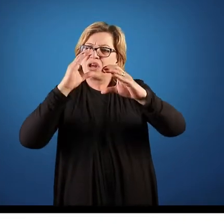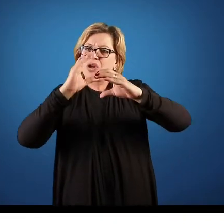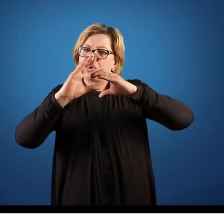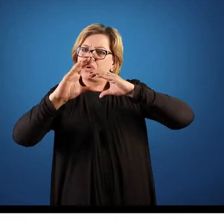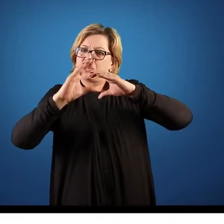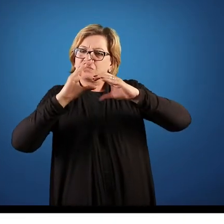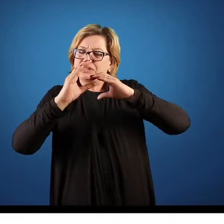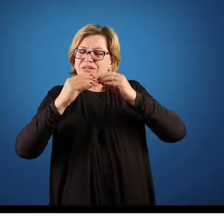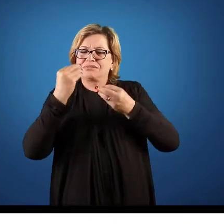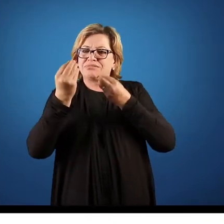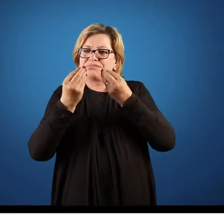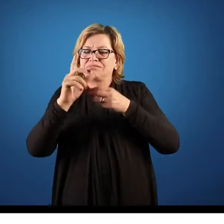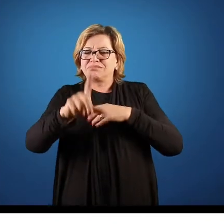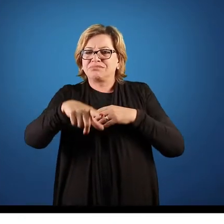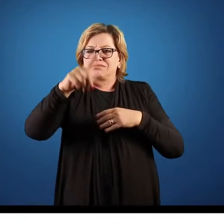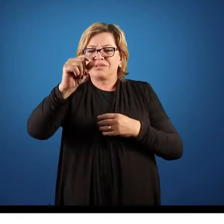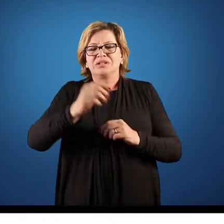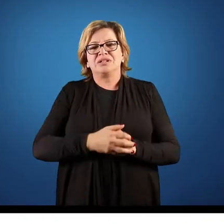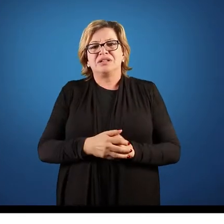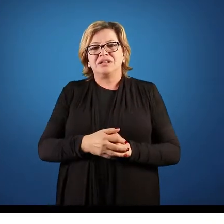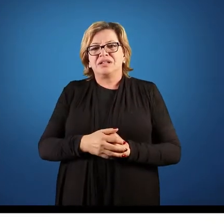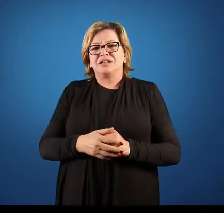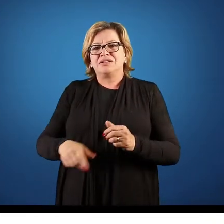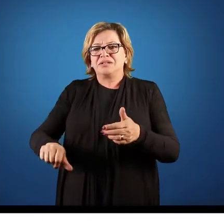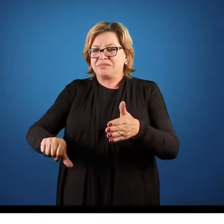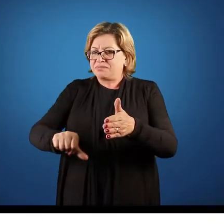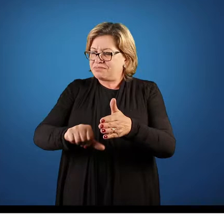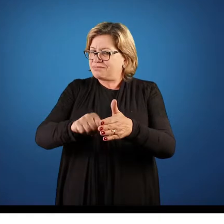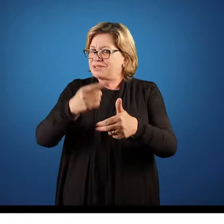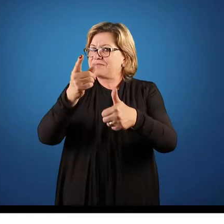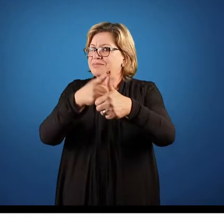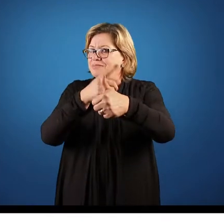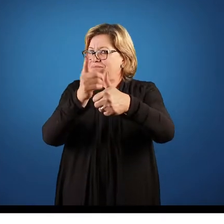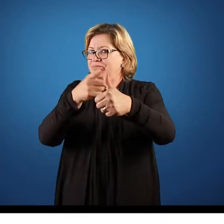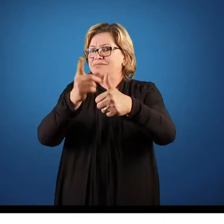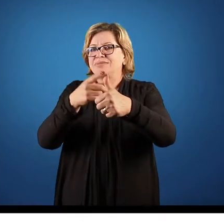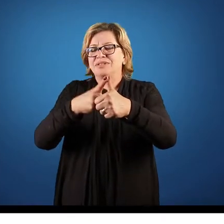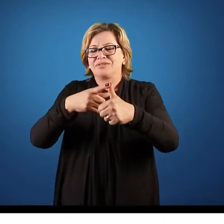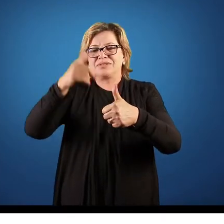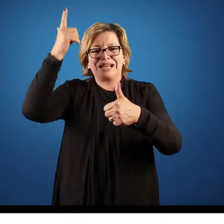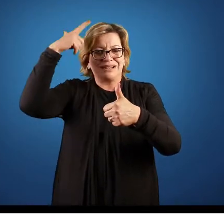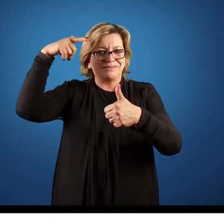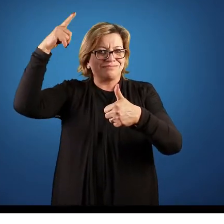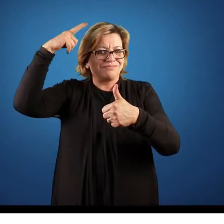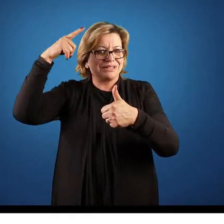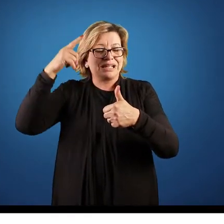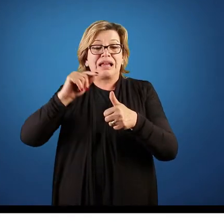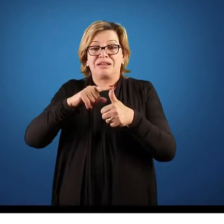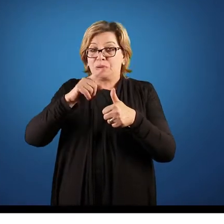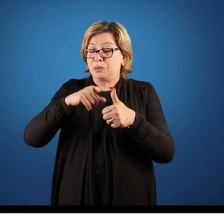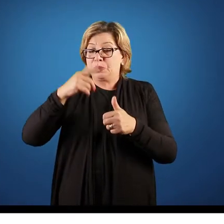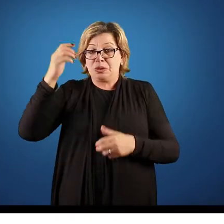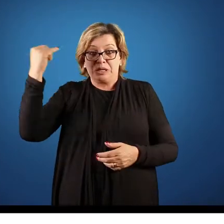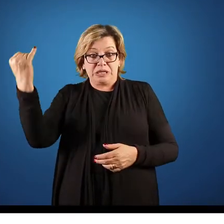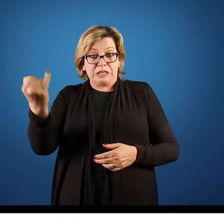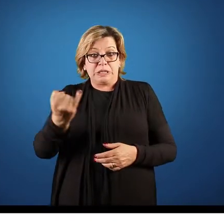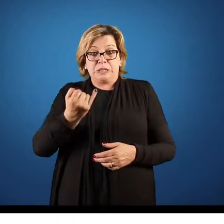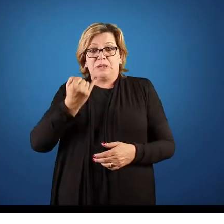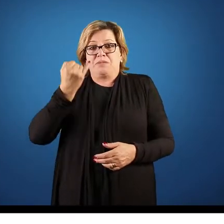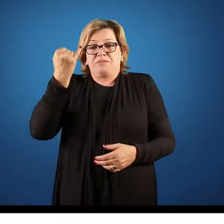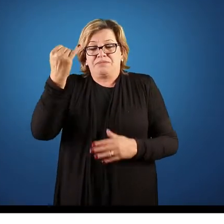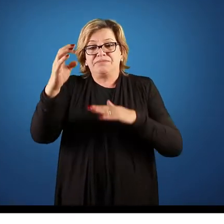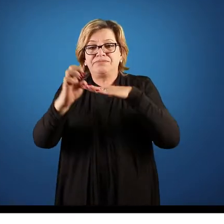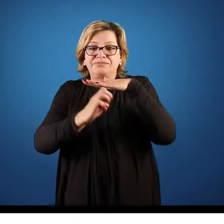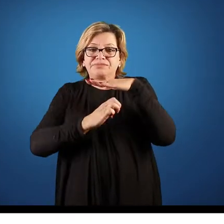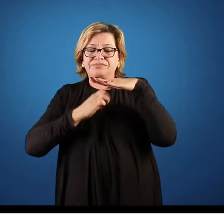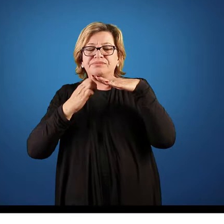no Processo Decisório. Bom, vamos começar primeiro com a questão da liderança. A liderança é muito importante dentro das organizações.